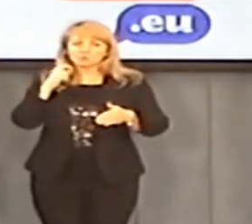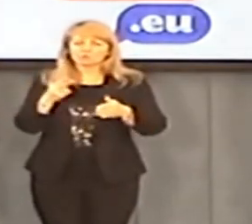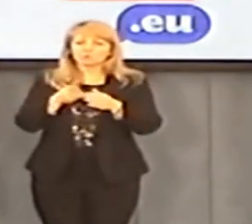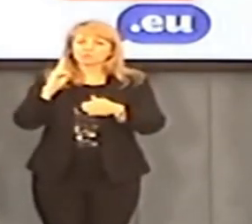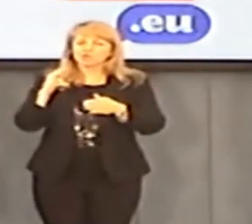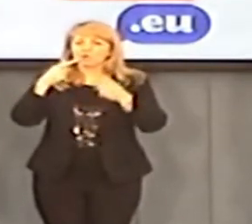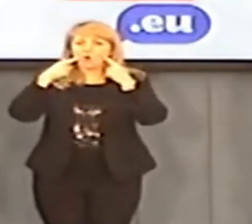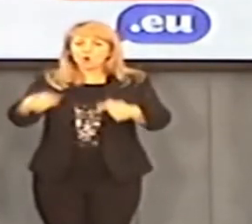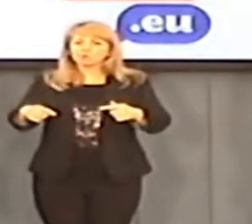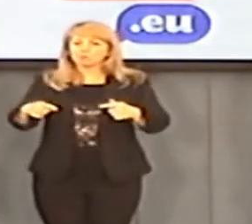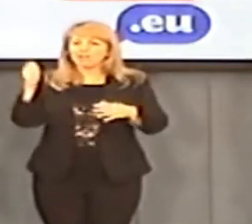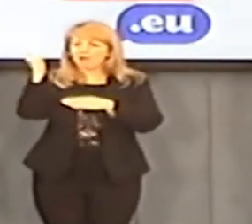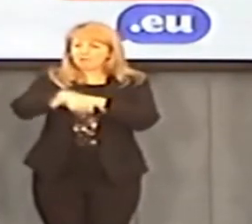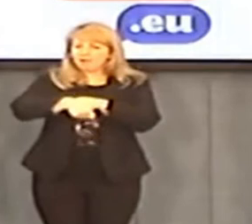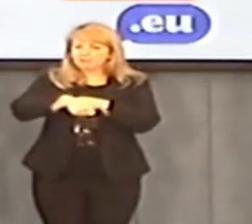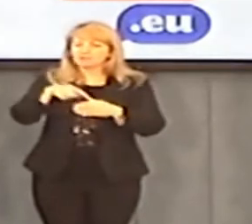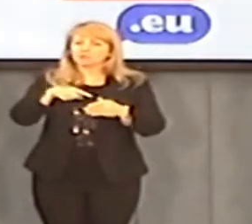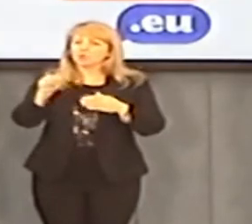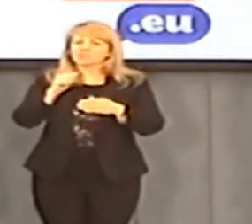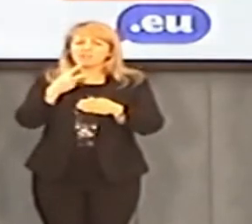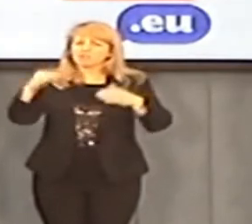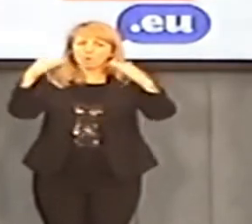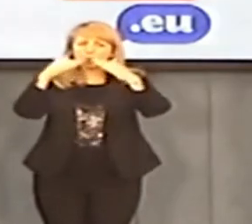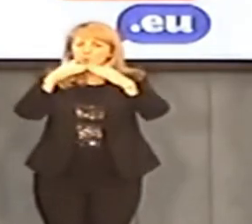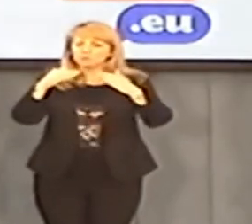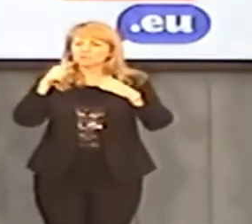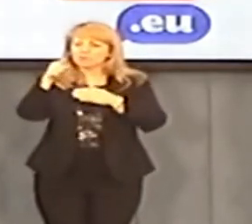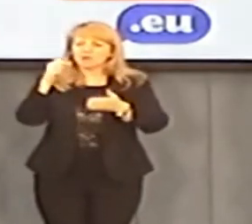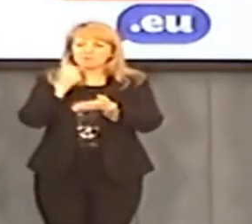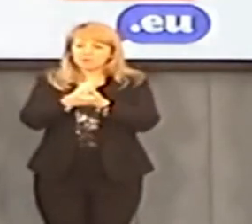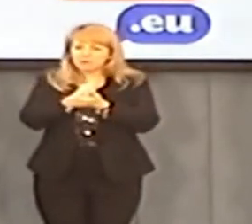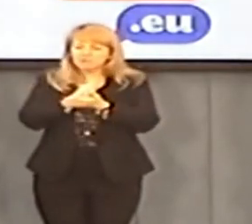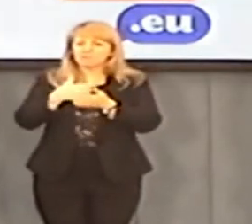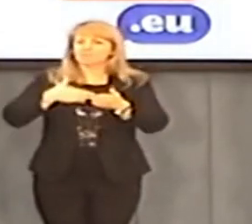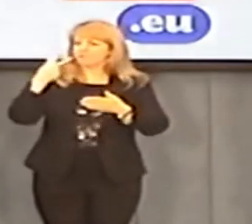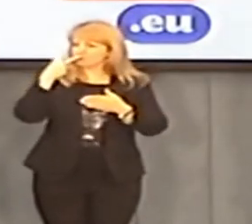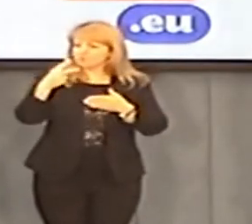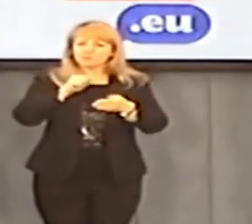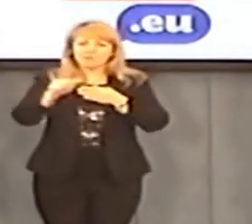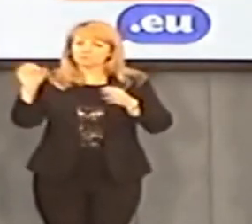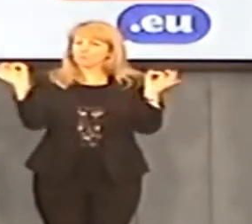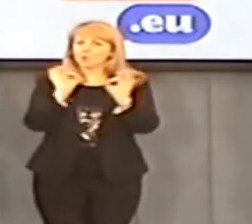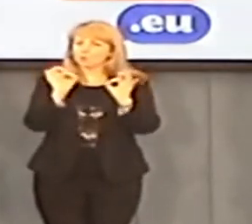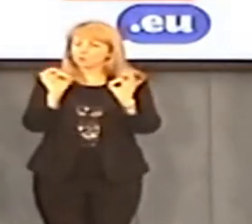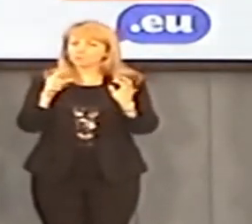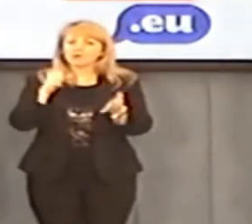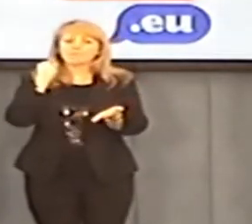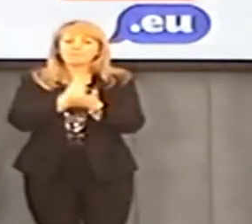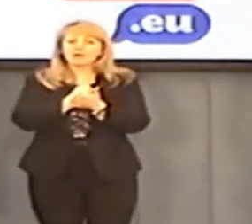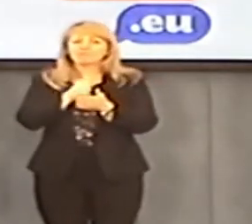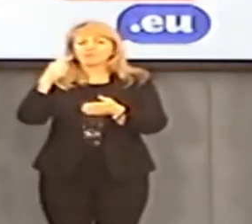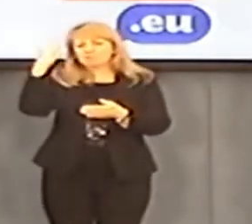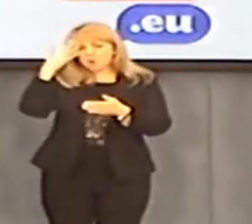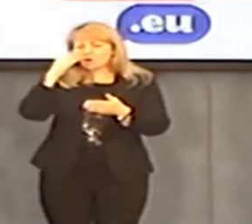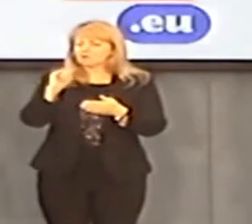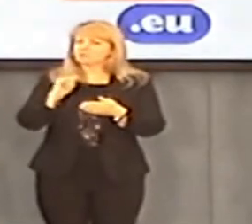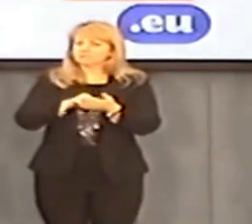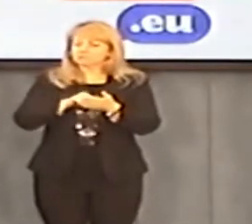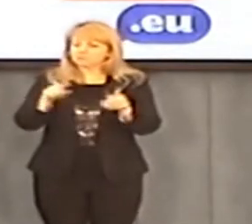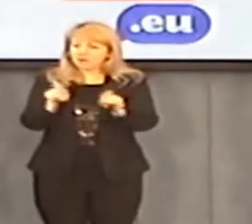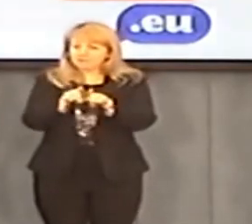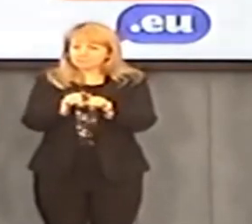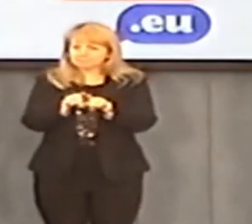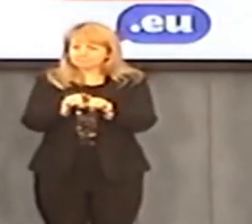czyli mamy do czynienia z nierównością wobec prawa, mamy do czynienia ze skandalem prawnym i